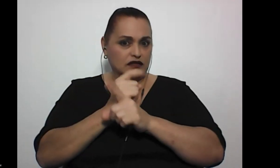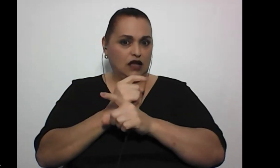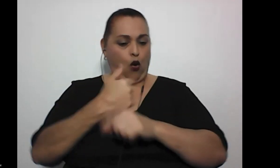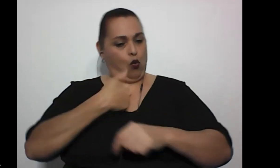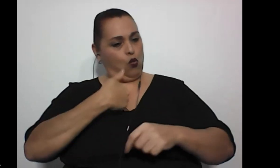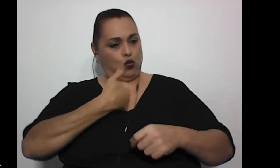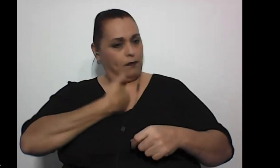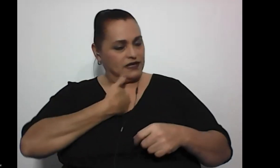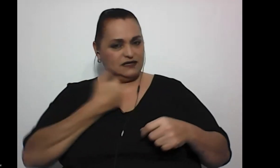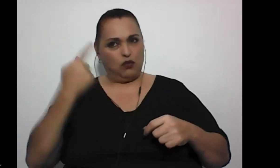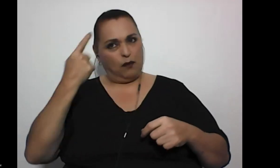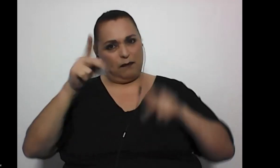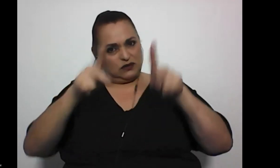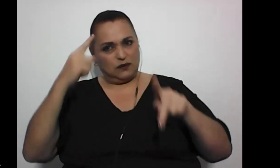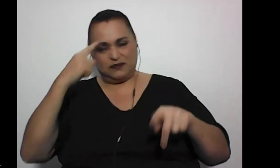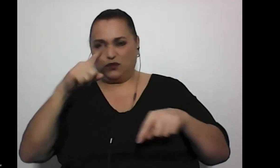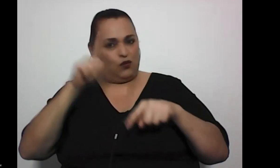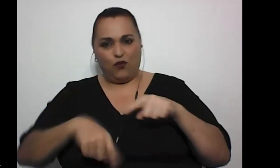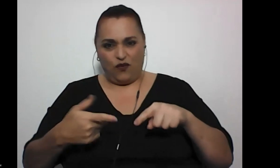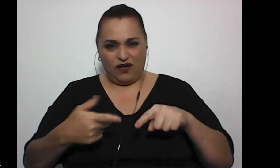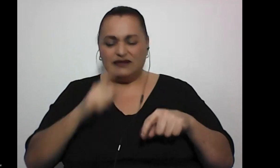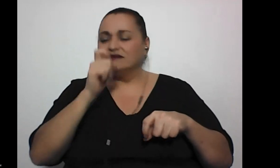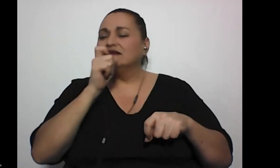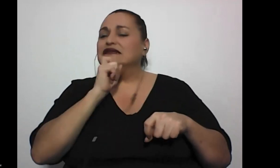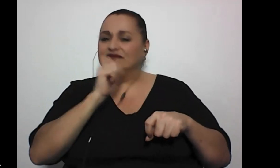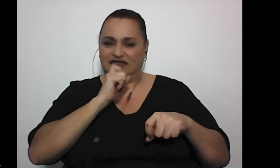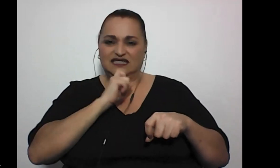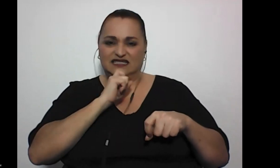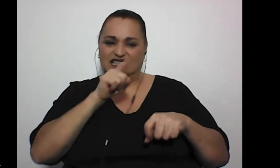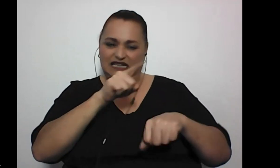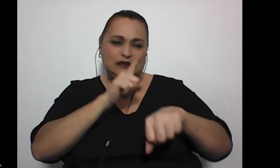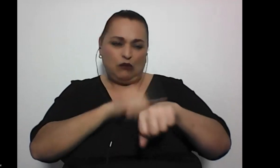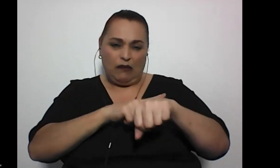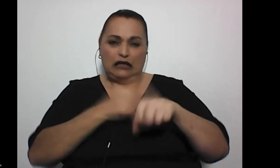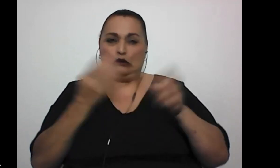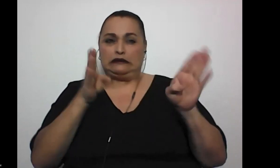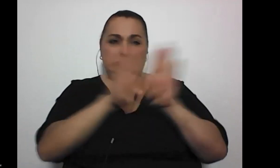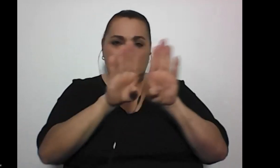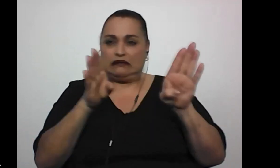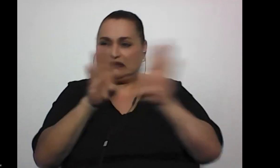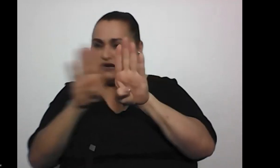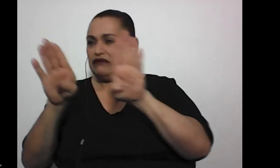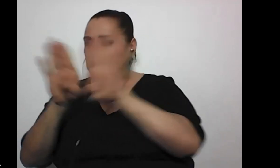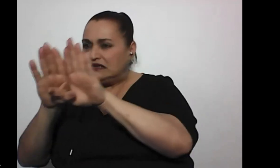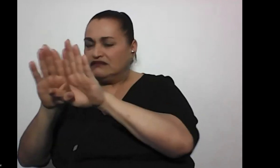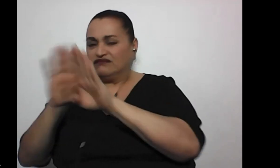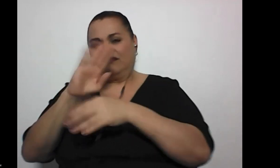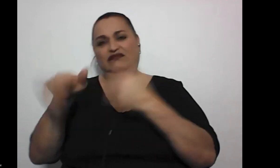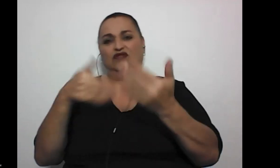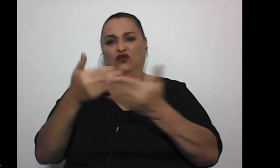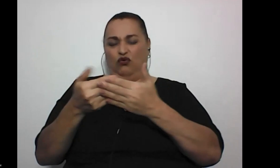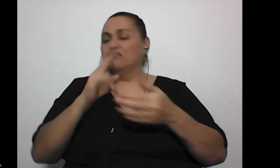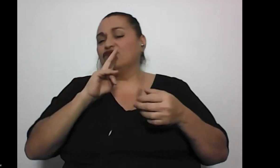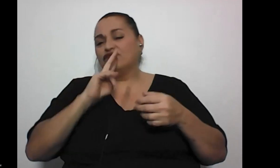vos misma, ¿verdad? Entonces, es muy difícil ver en el momento en que se cierran todas esas puertas y